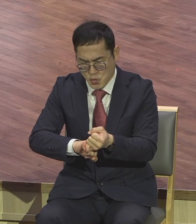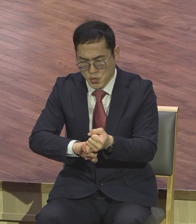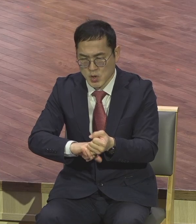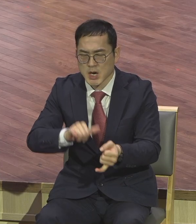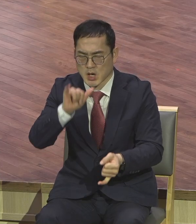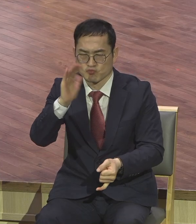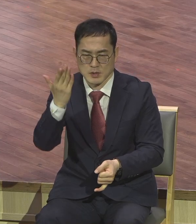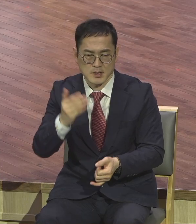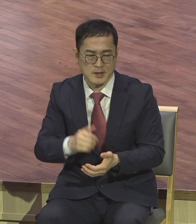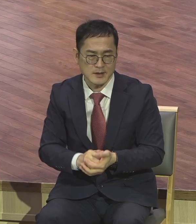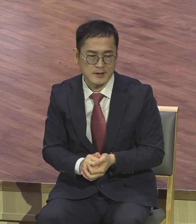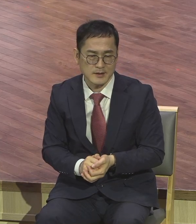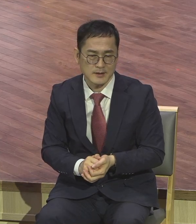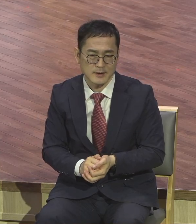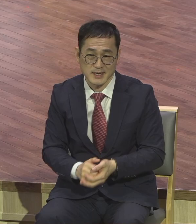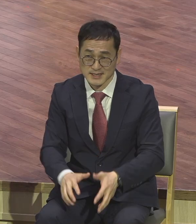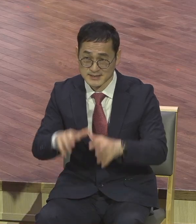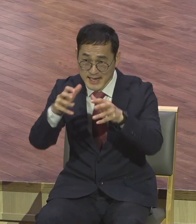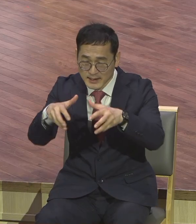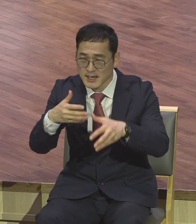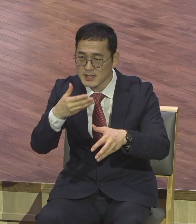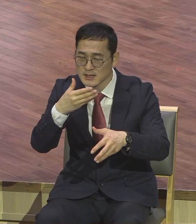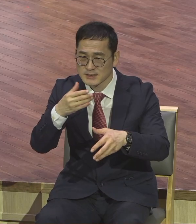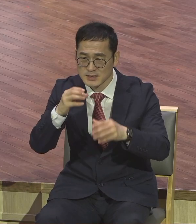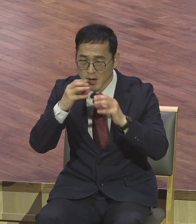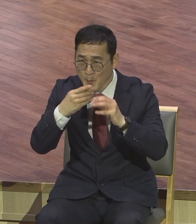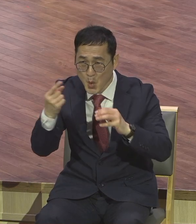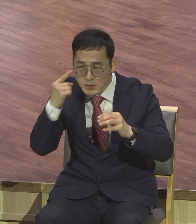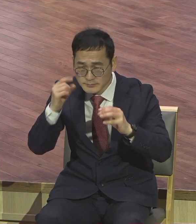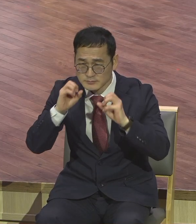세계 승교의 열정 주를 위한 헌신 열정 사라지면 안 돼요.